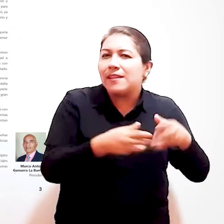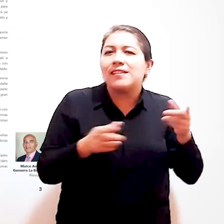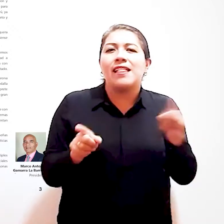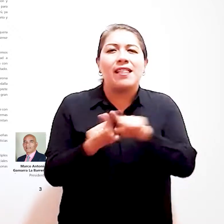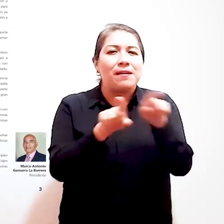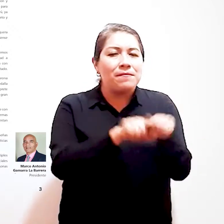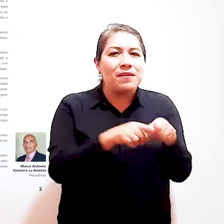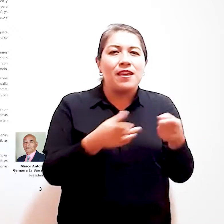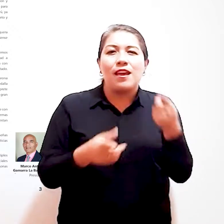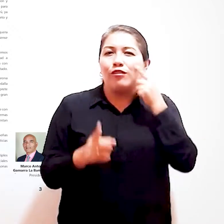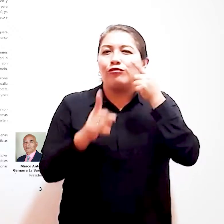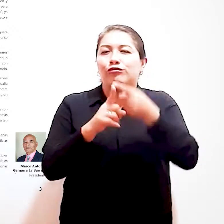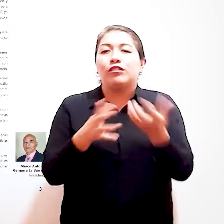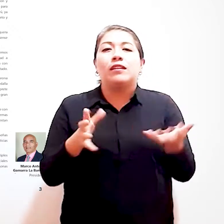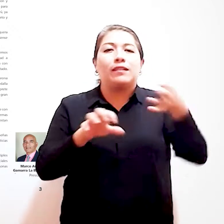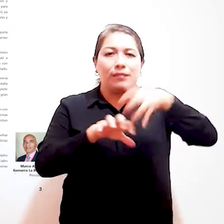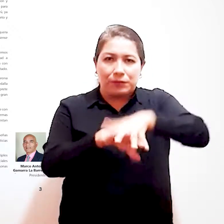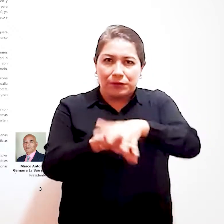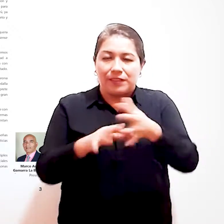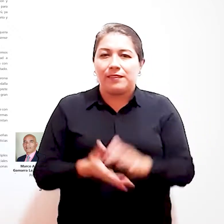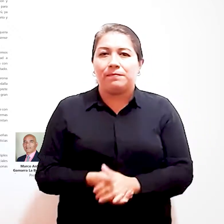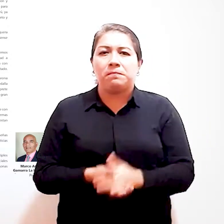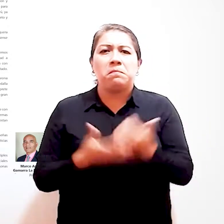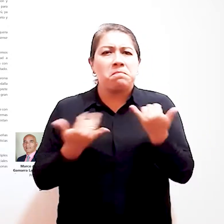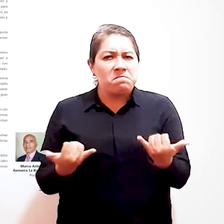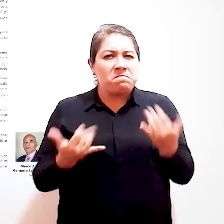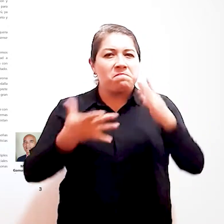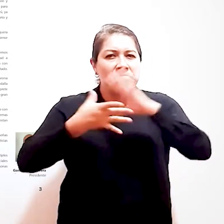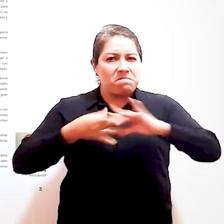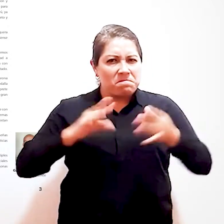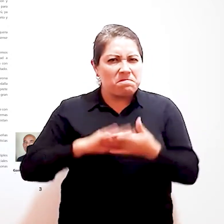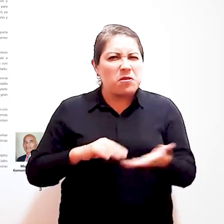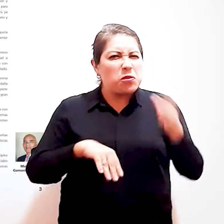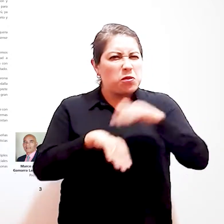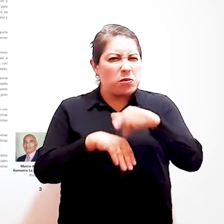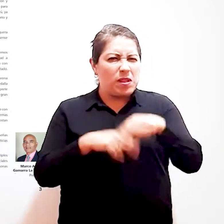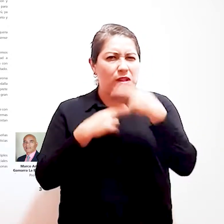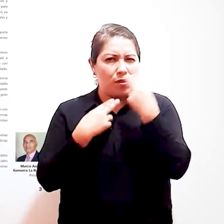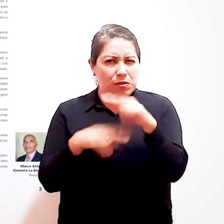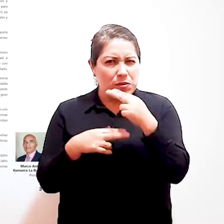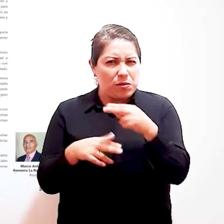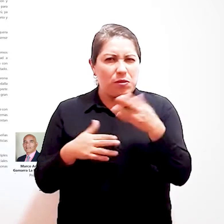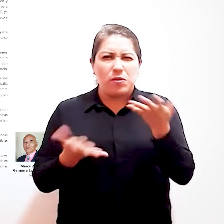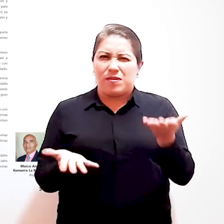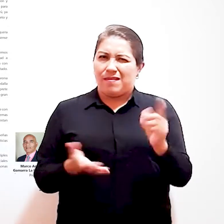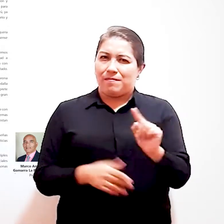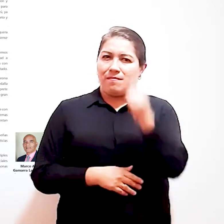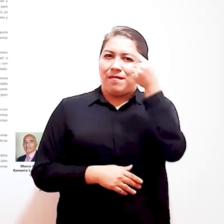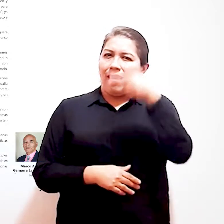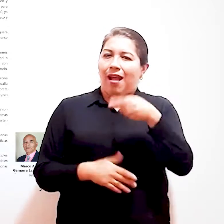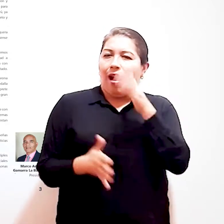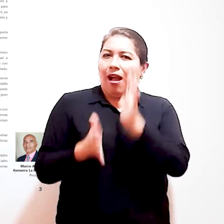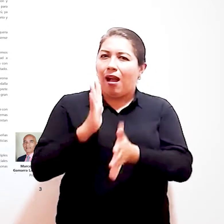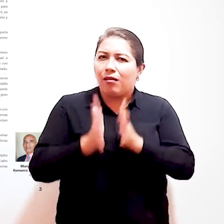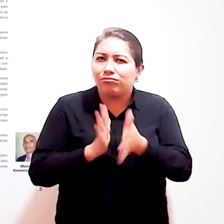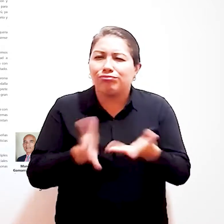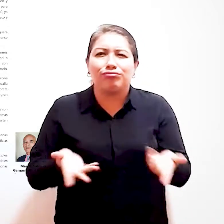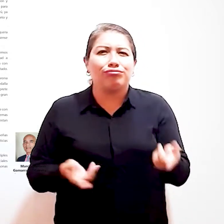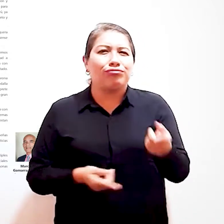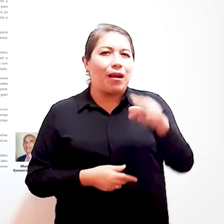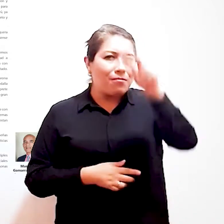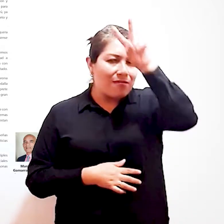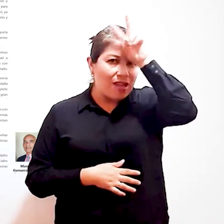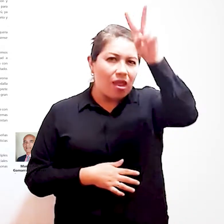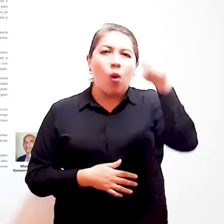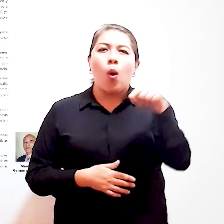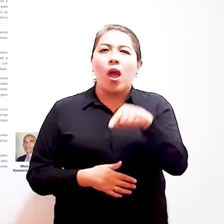y de empresas que apuestan por la inclusión. Les contaremos sobre Nótico Nadis, el primer podcast en